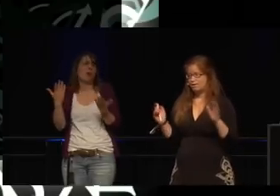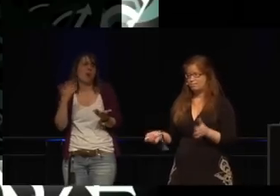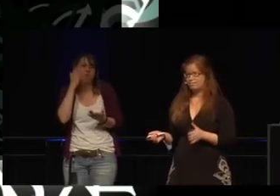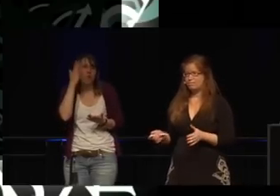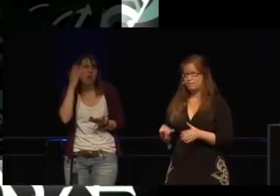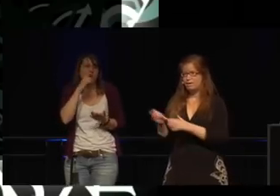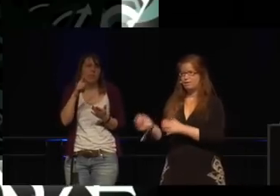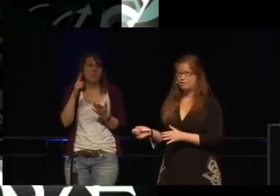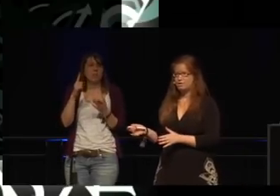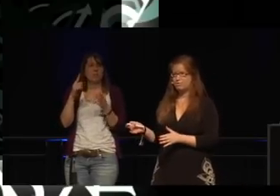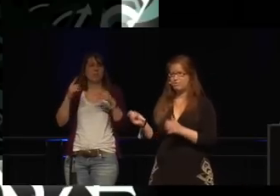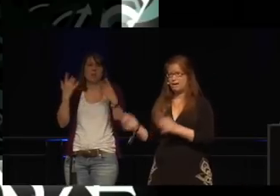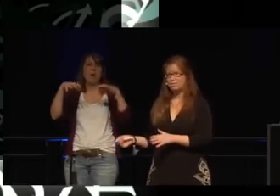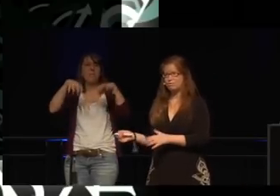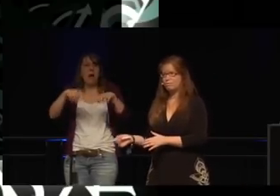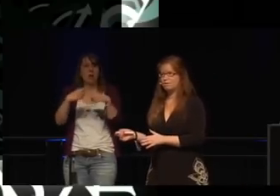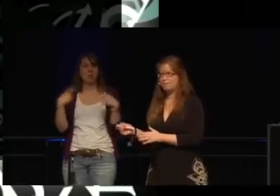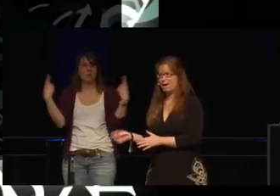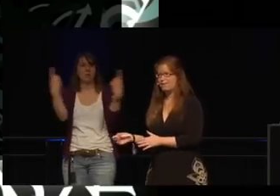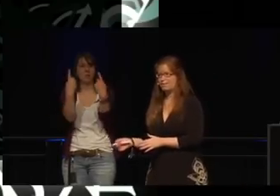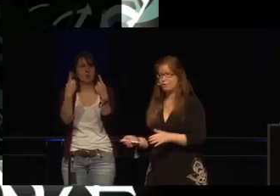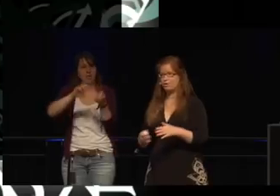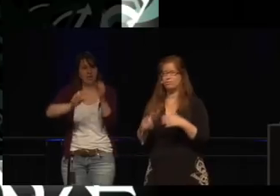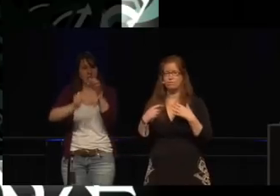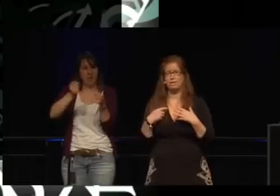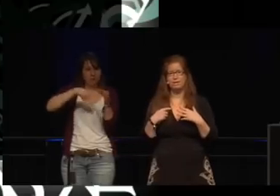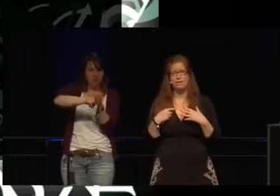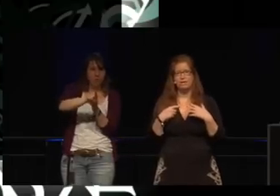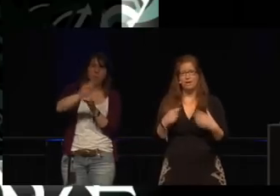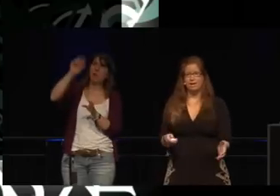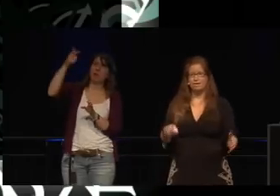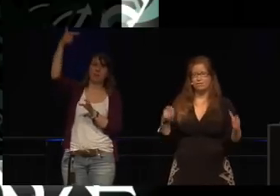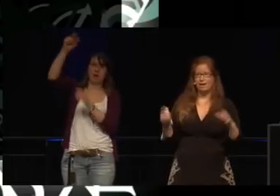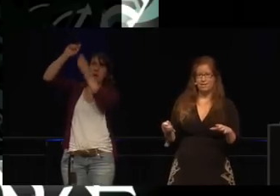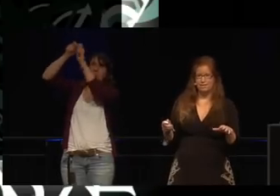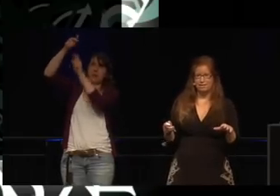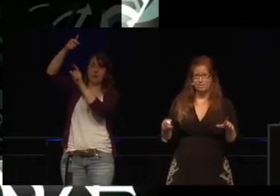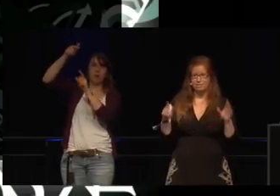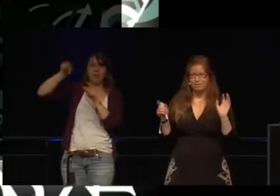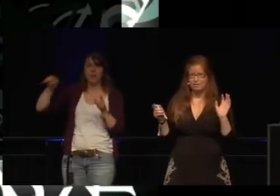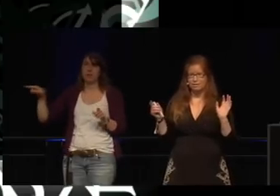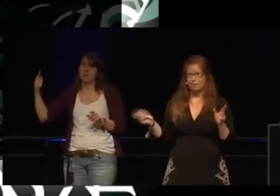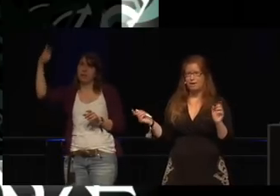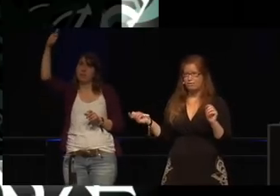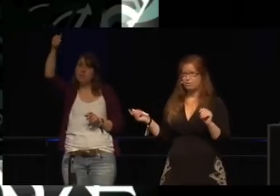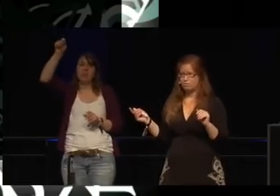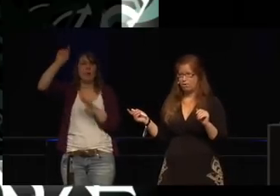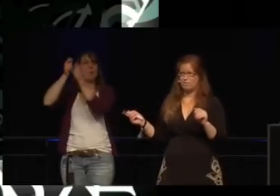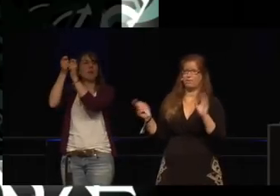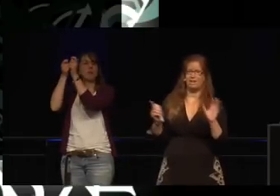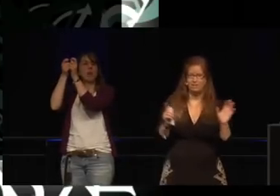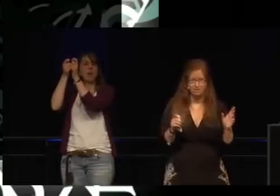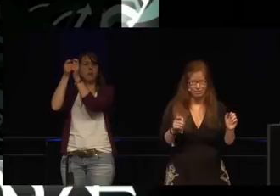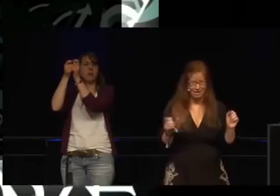sodass die Bilder von einem leeren Raum zu mir gezeigt werden,